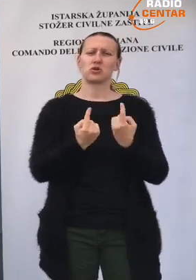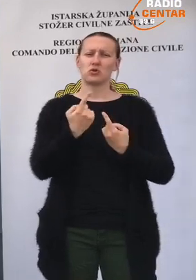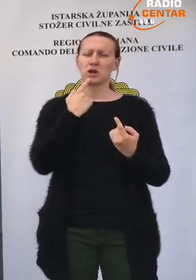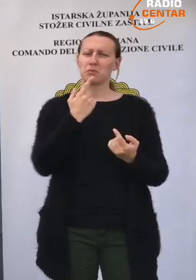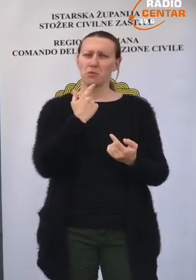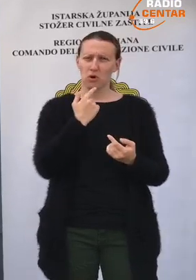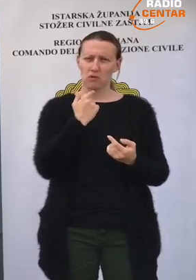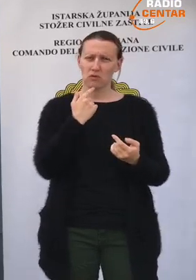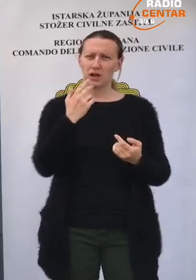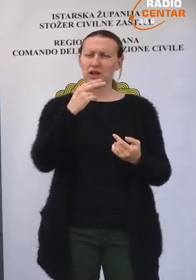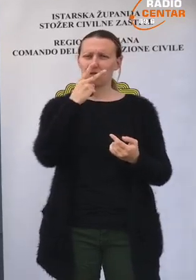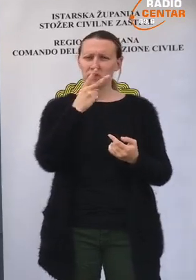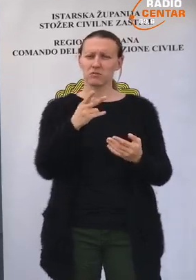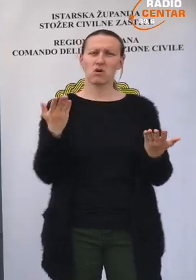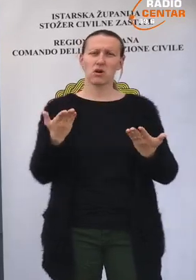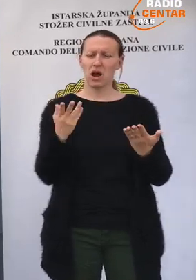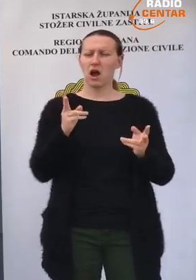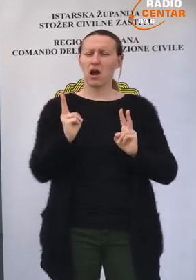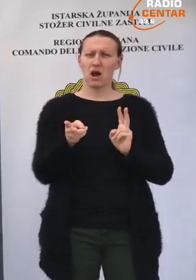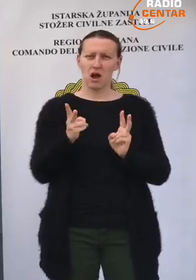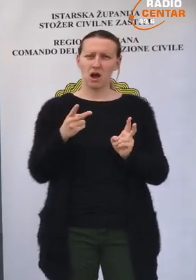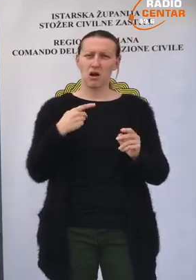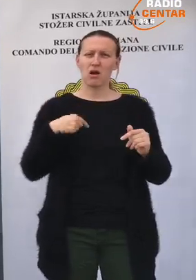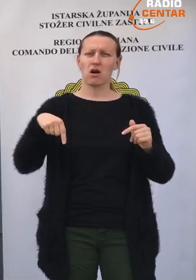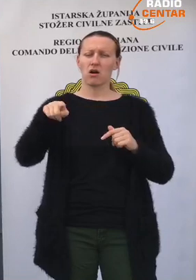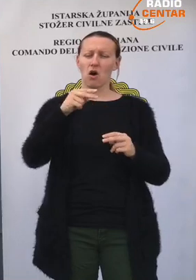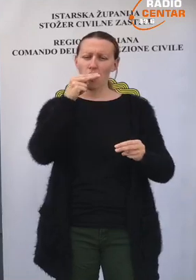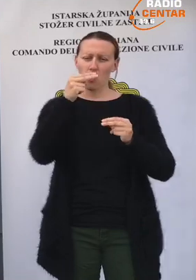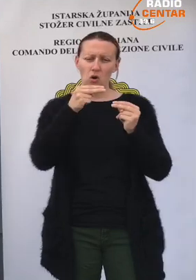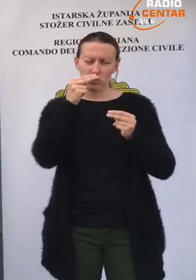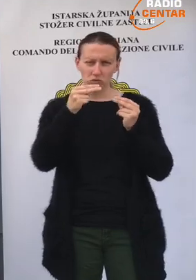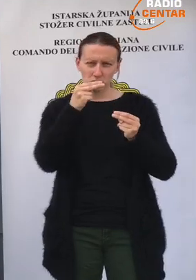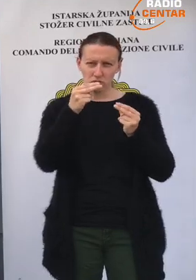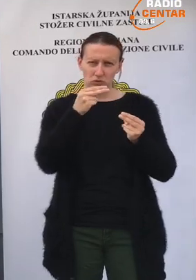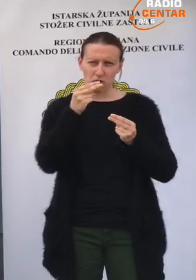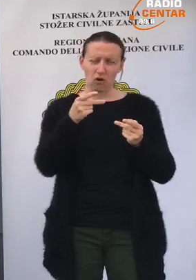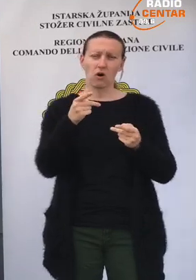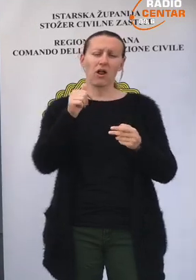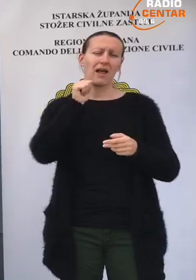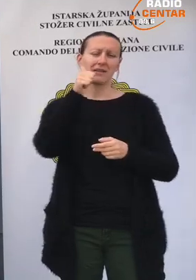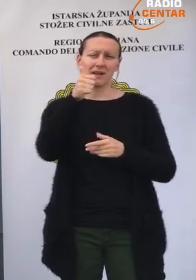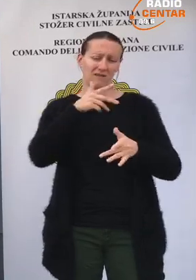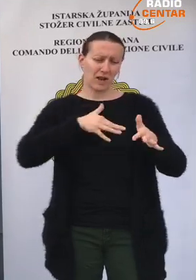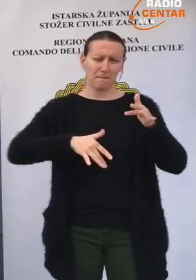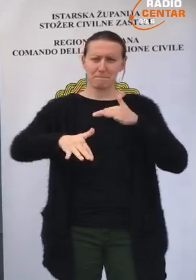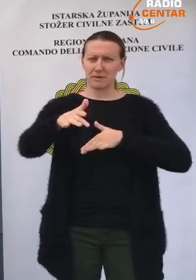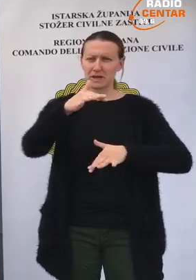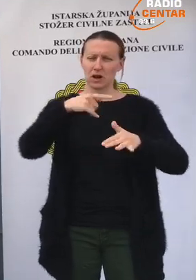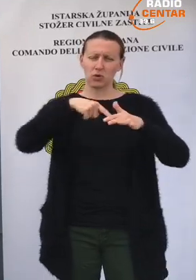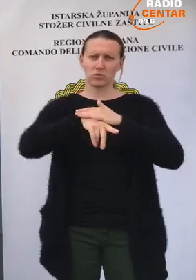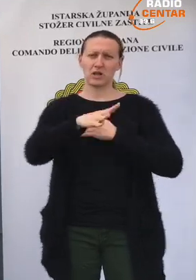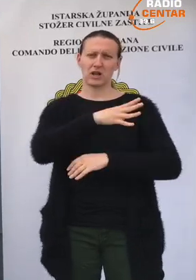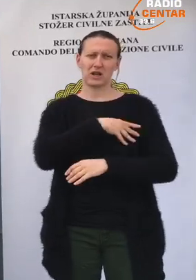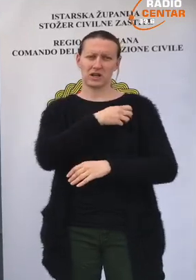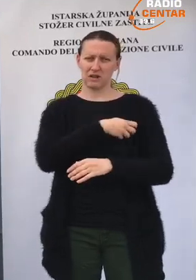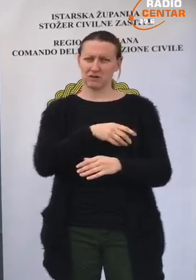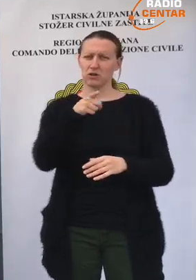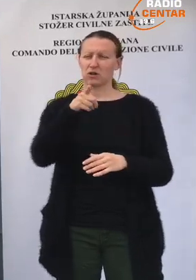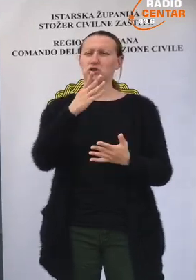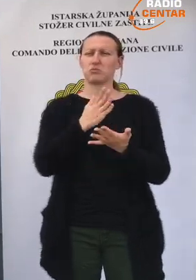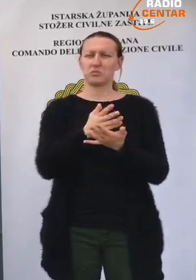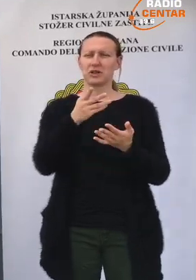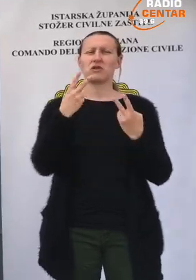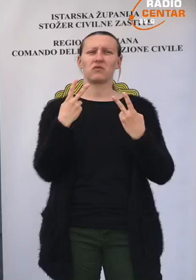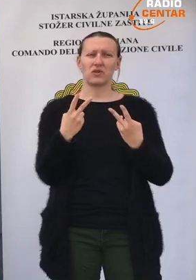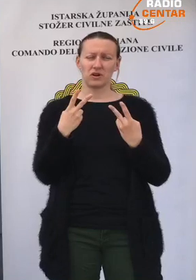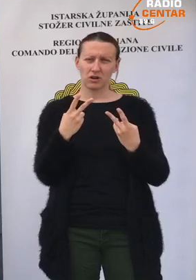situacija povoljna, je da vidimo kako na koji način ćemo kontrolirati dnevnu migraciju unutar Hrvatske. To će